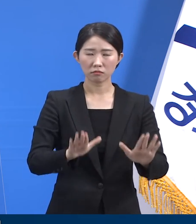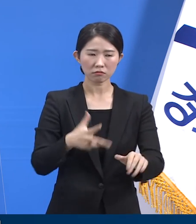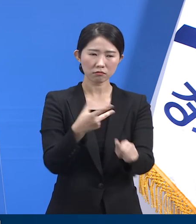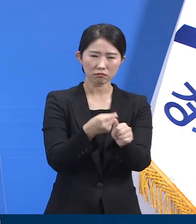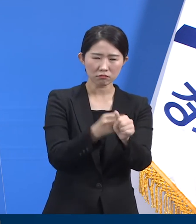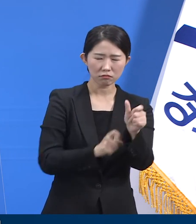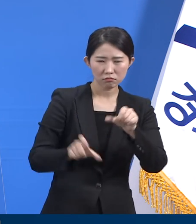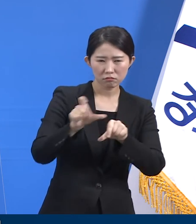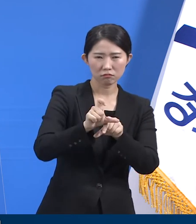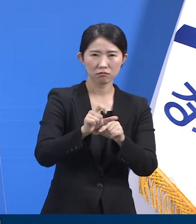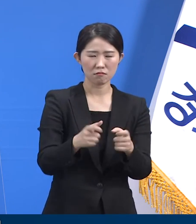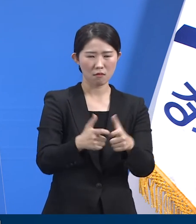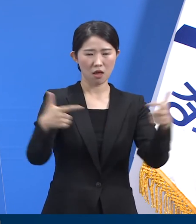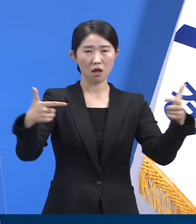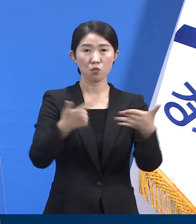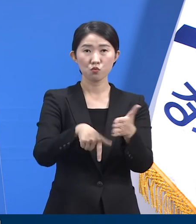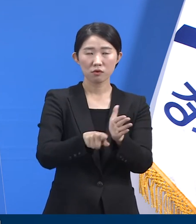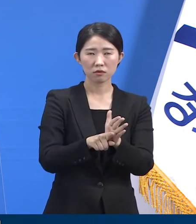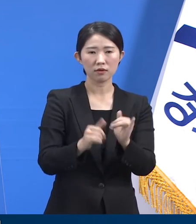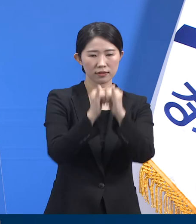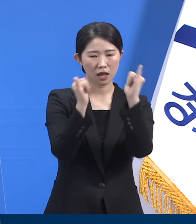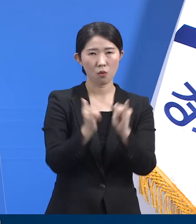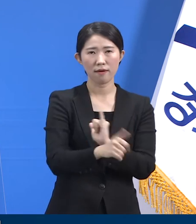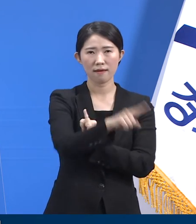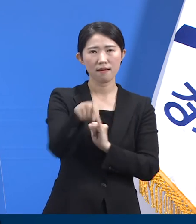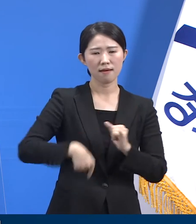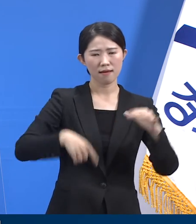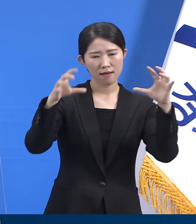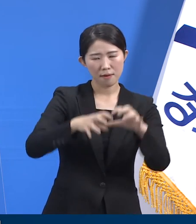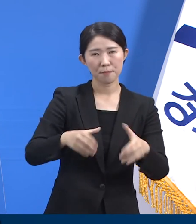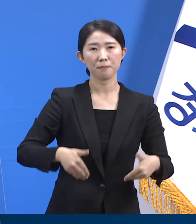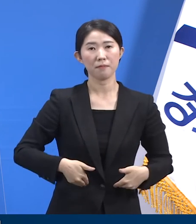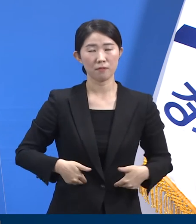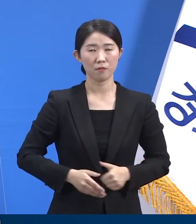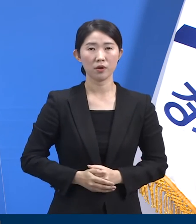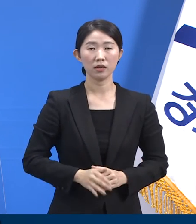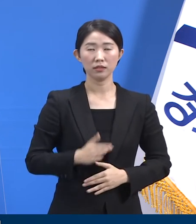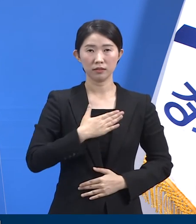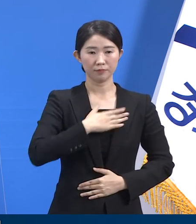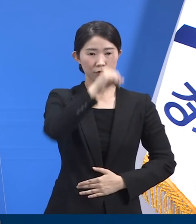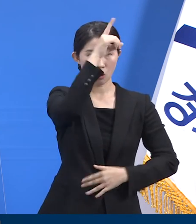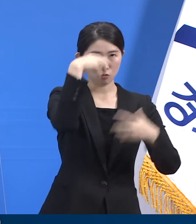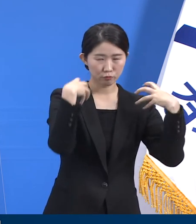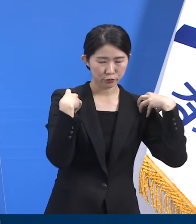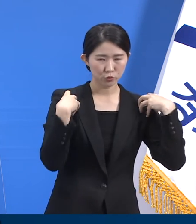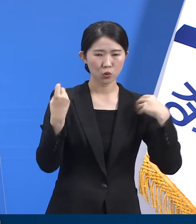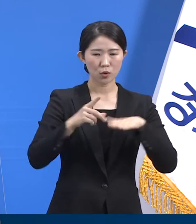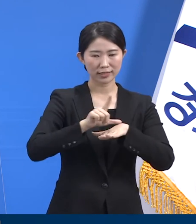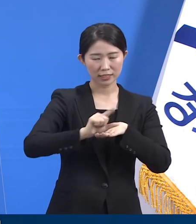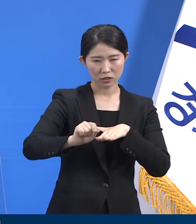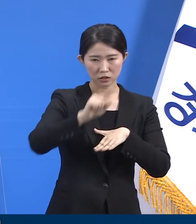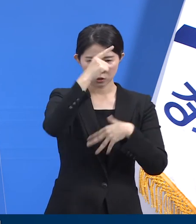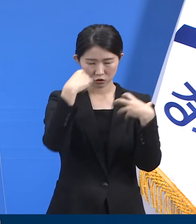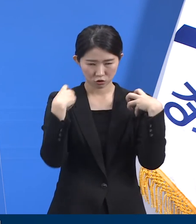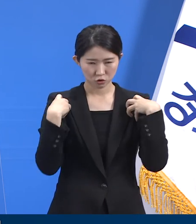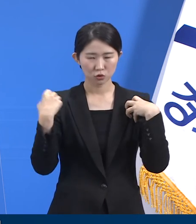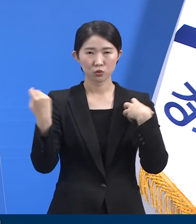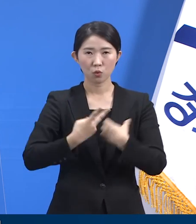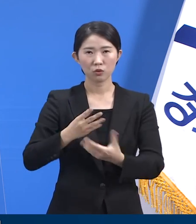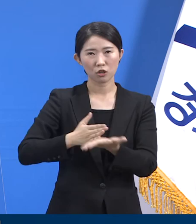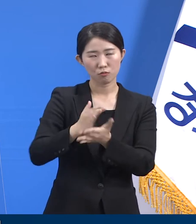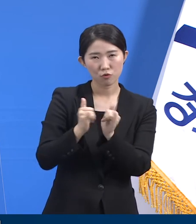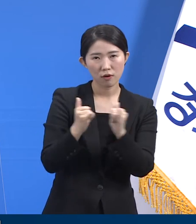사회통합적 노력이 절실합니다. 정부도, 지자체도, 전문가도, 언론도 각기